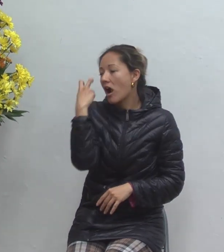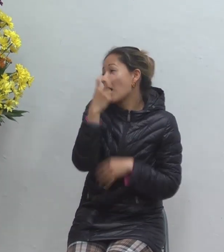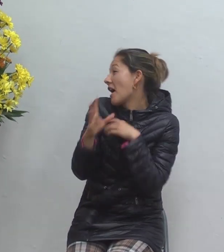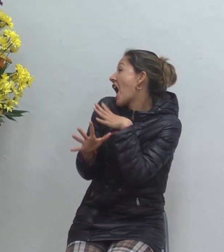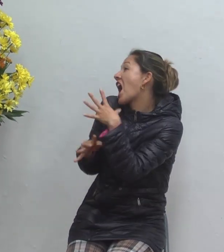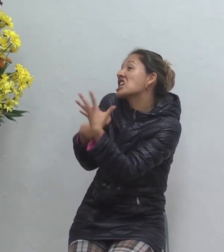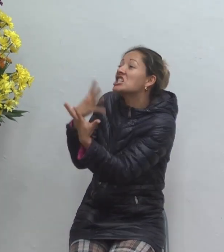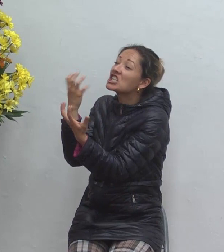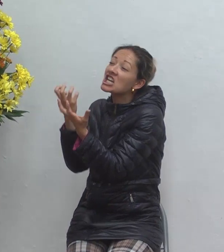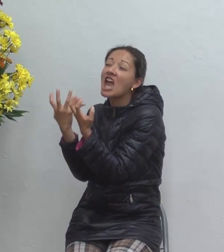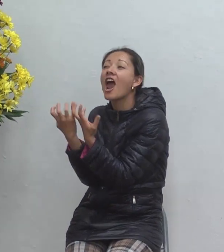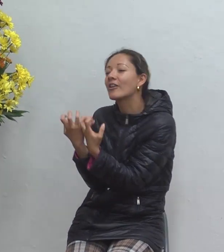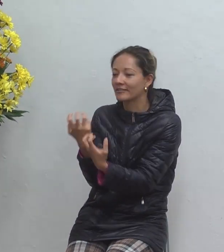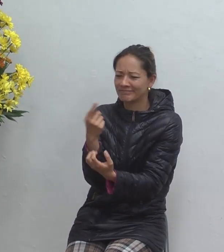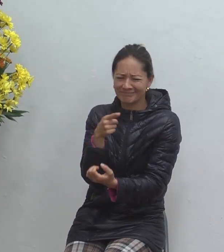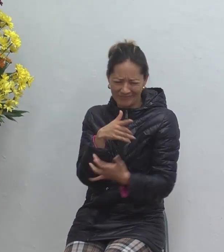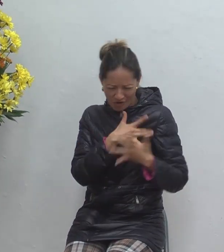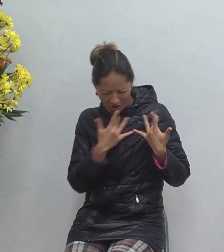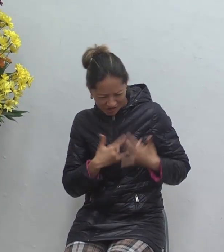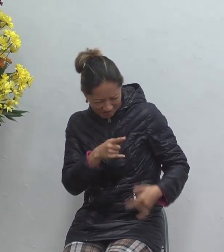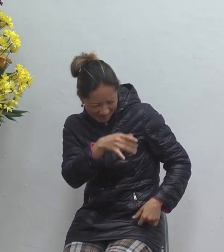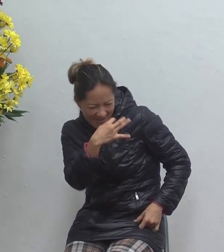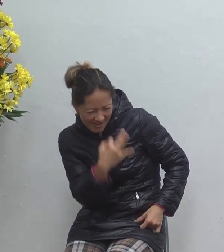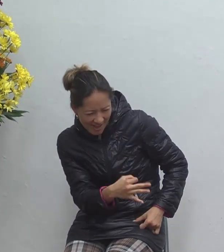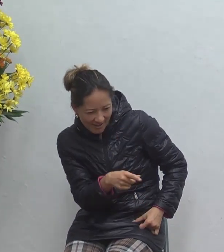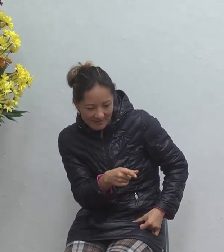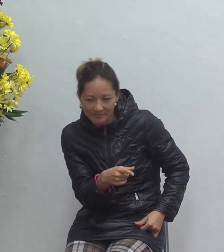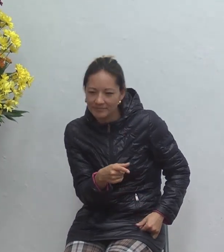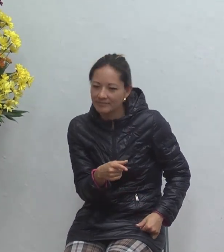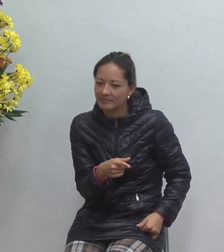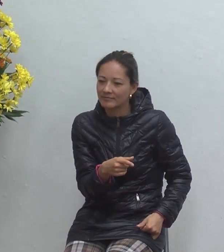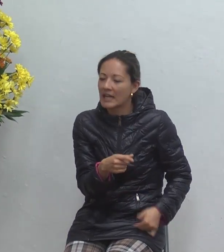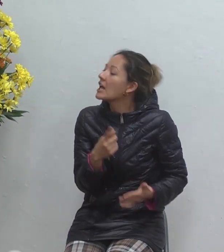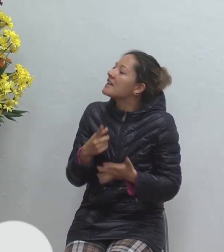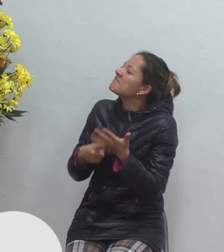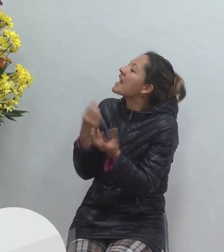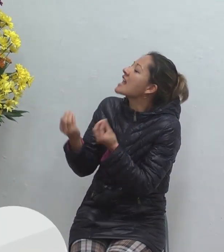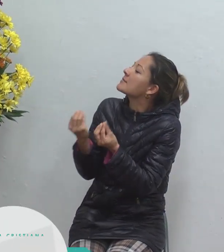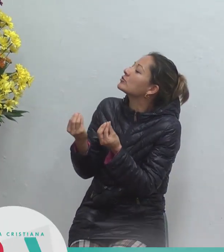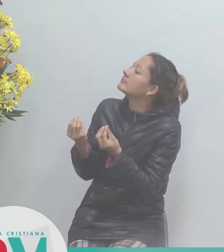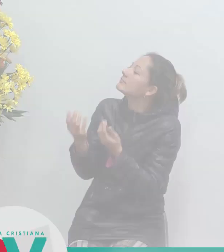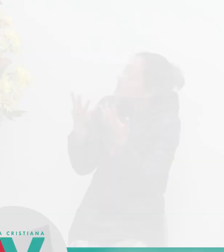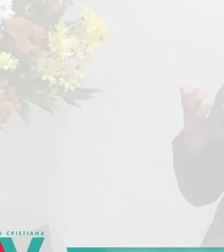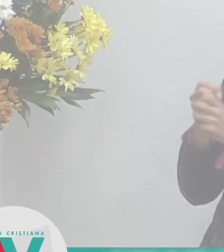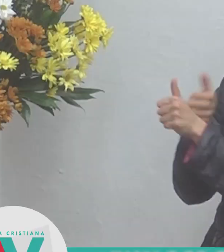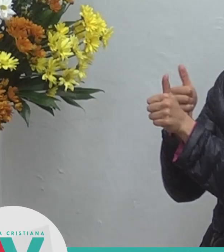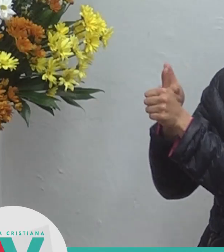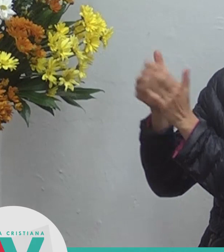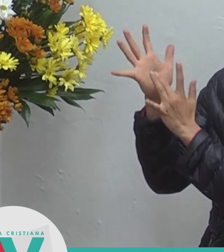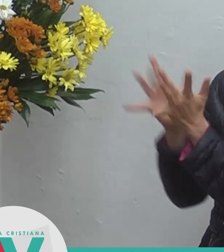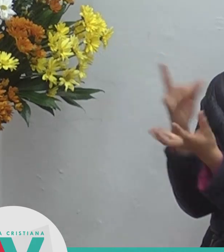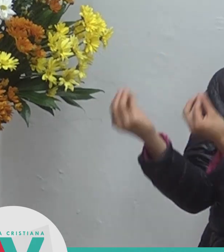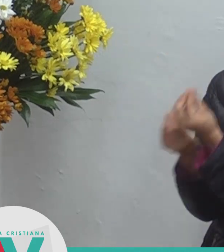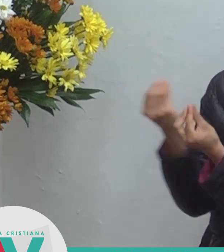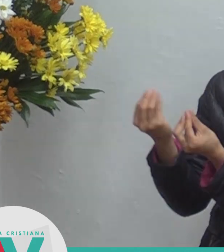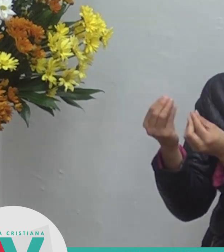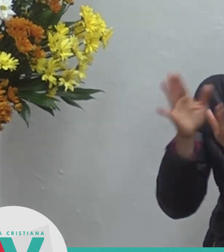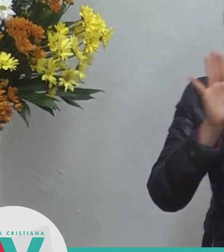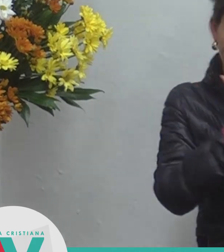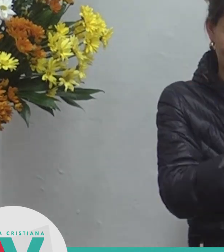no quiere seguir a dios entonces que tenemos que hacer para seguir a dios juan capítulo 6 versículo 28 yo le